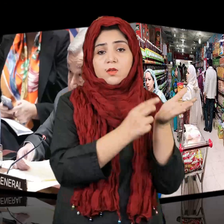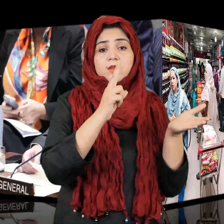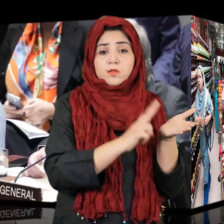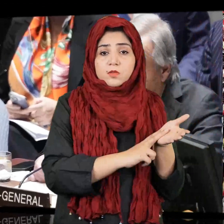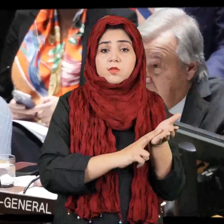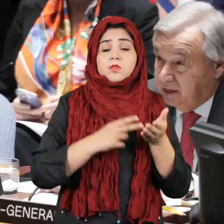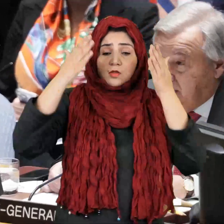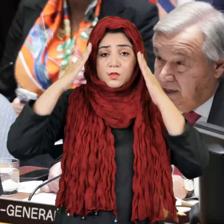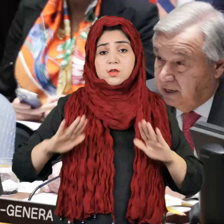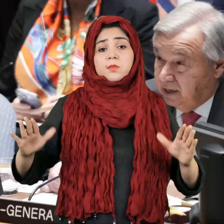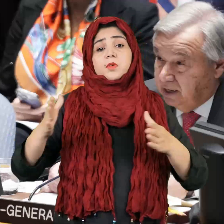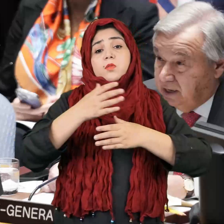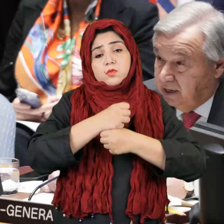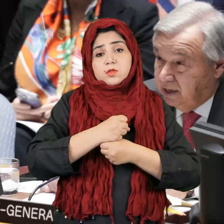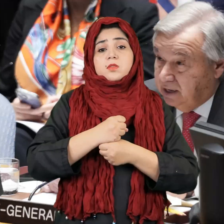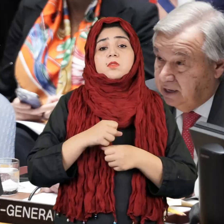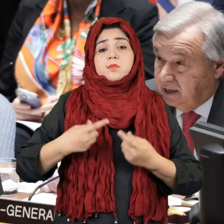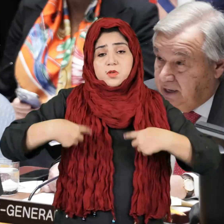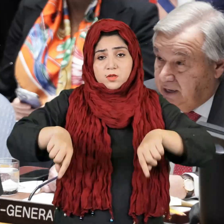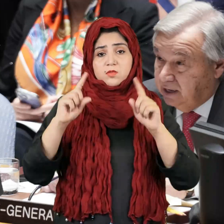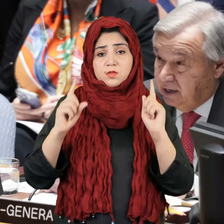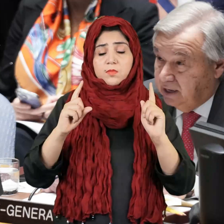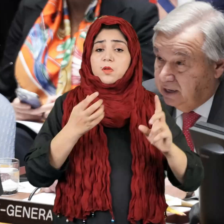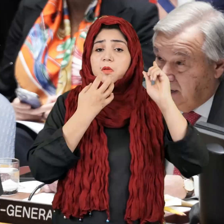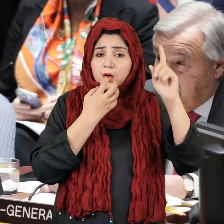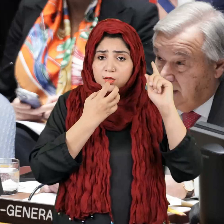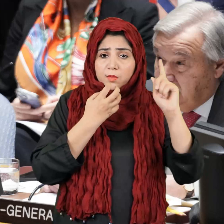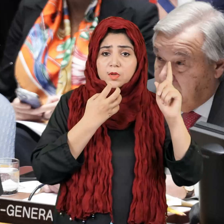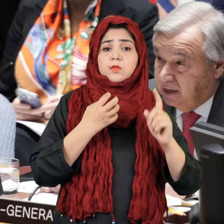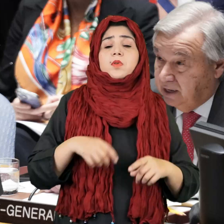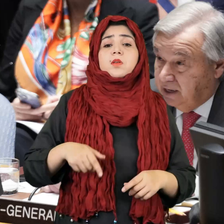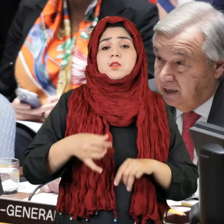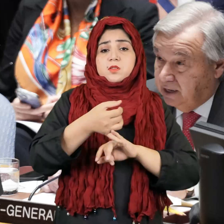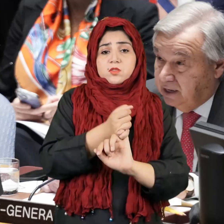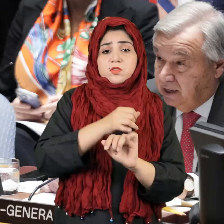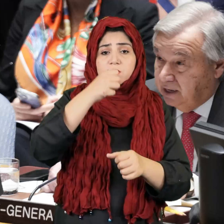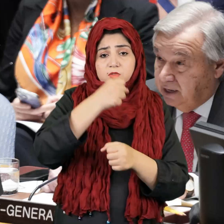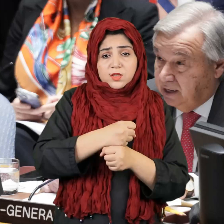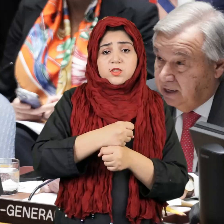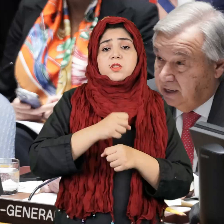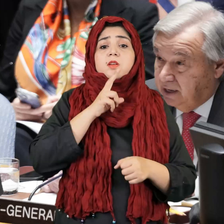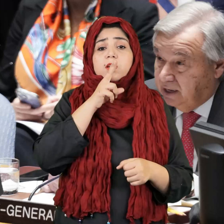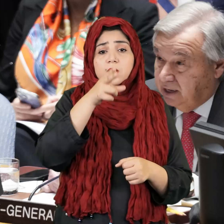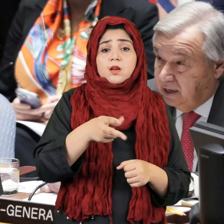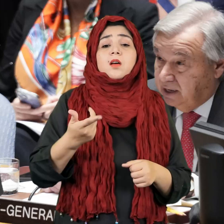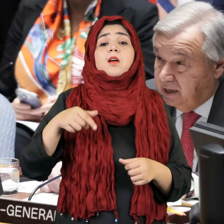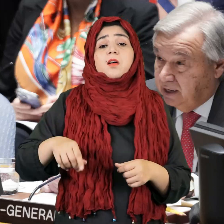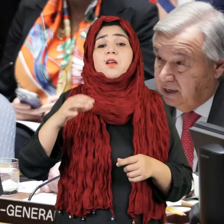अक्वाम मुत्हिदा की सलामती कौंसल के चलास में खिताब करते हुए सेक्रेटरी जनरल इंटोनियों